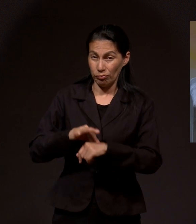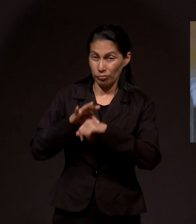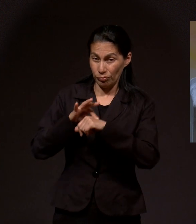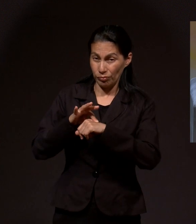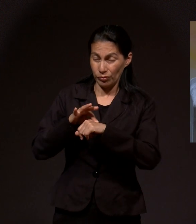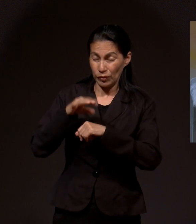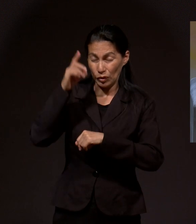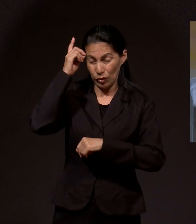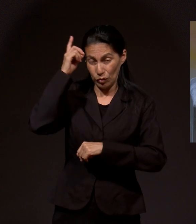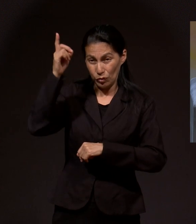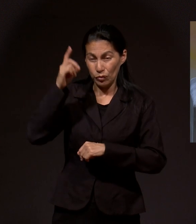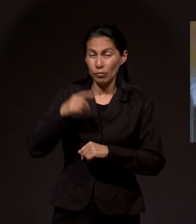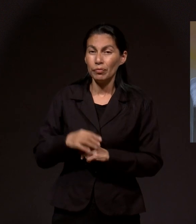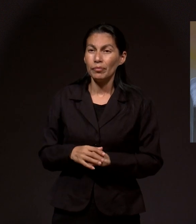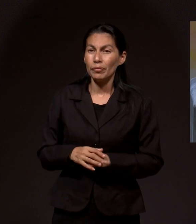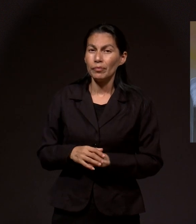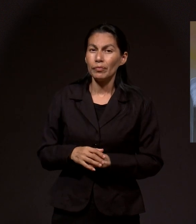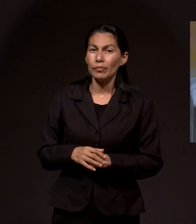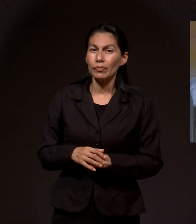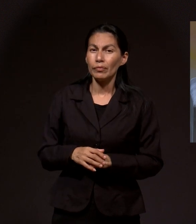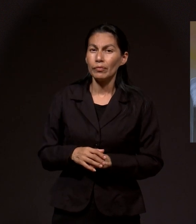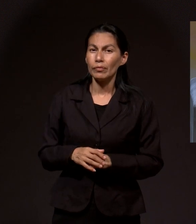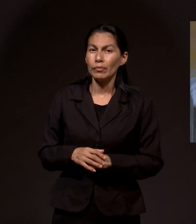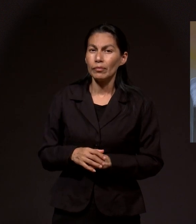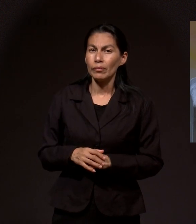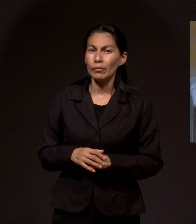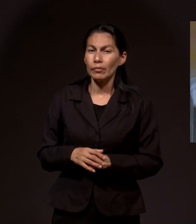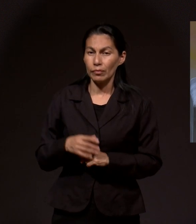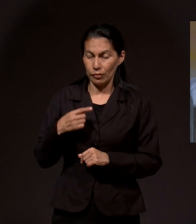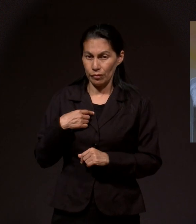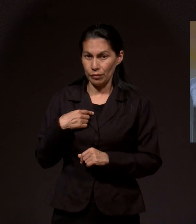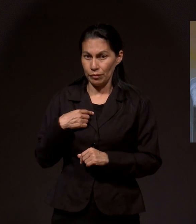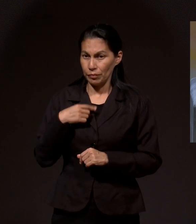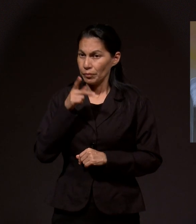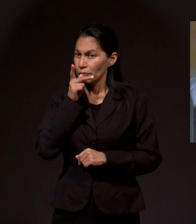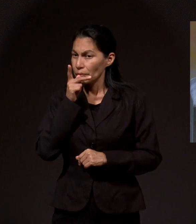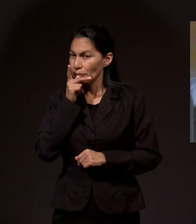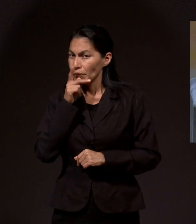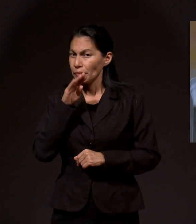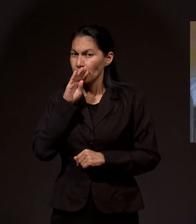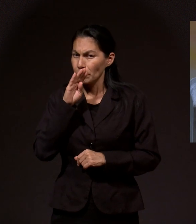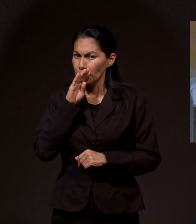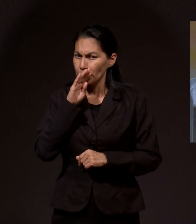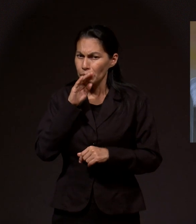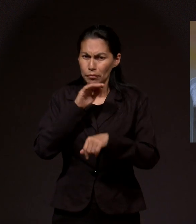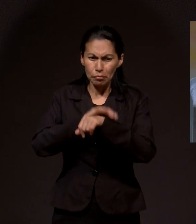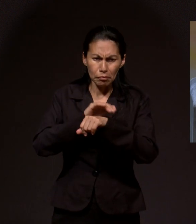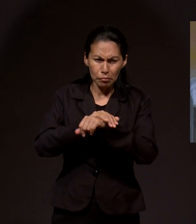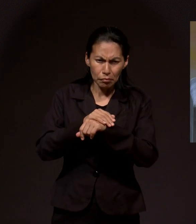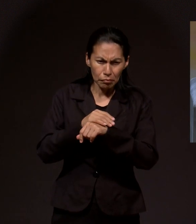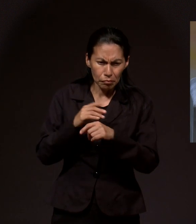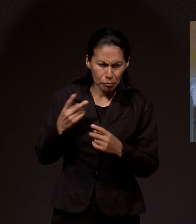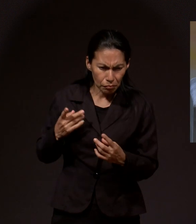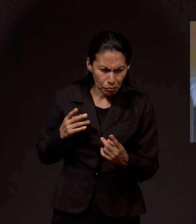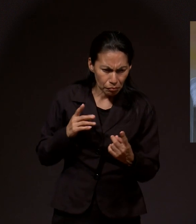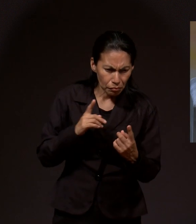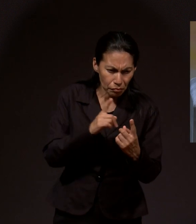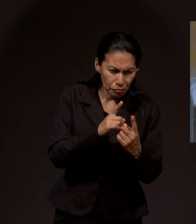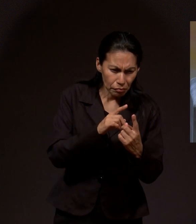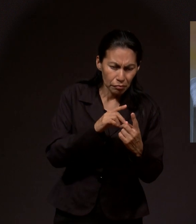fui con mis papás a visitar a unos amigos.